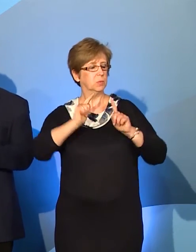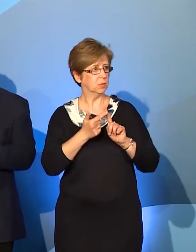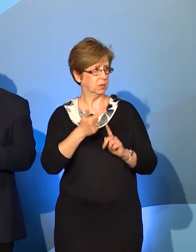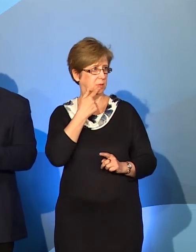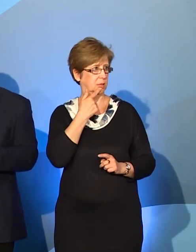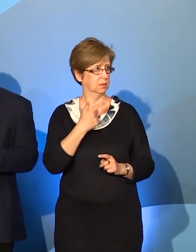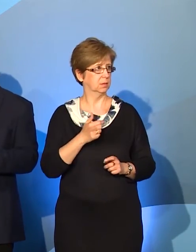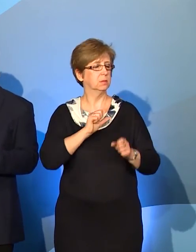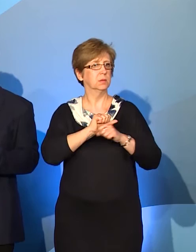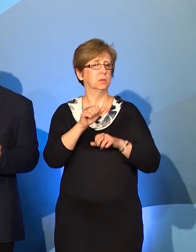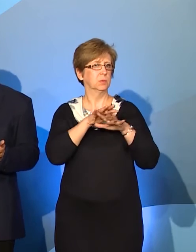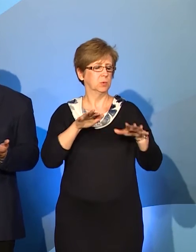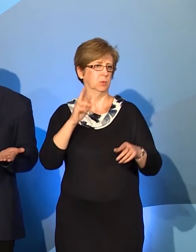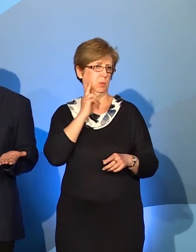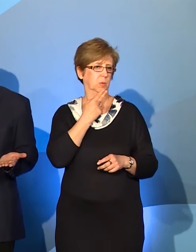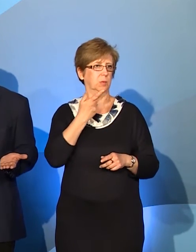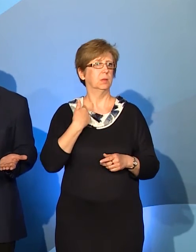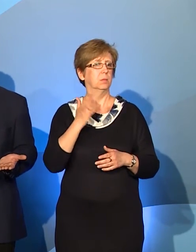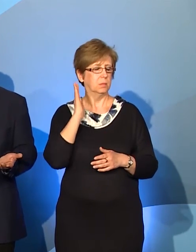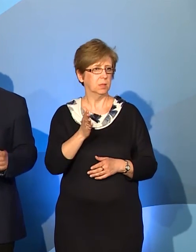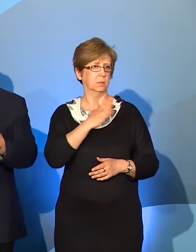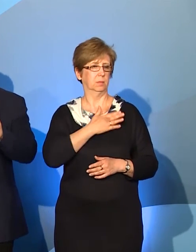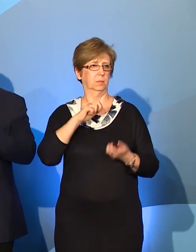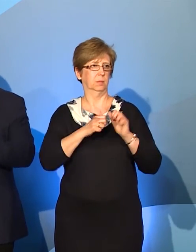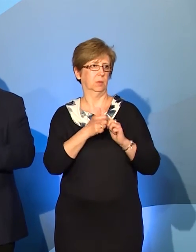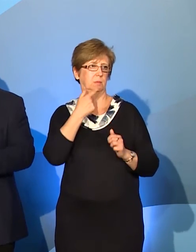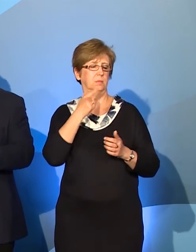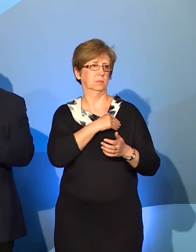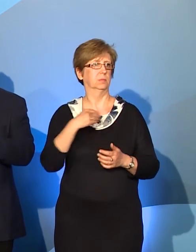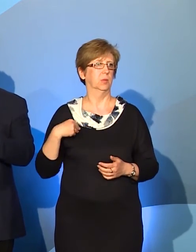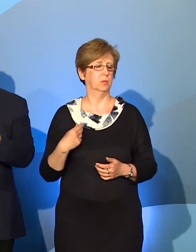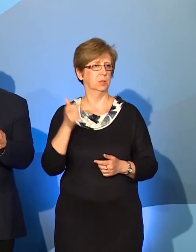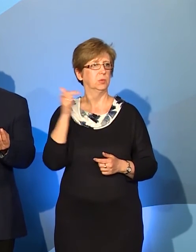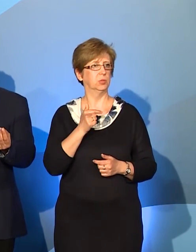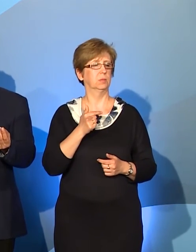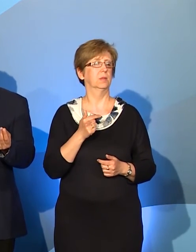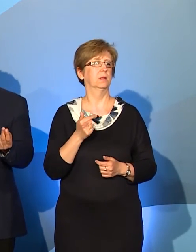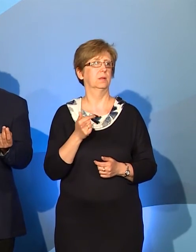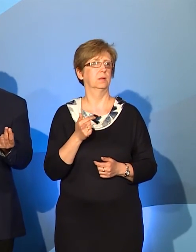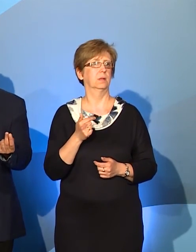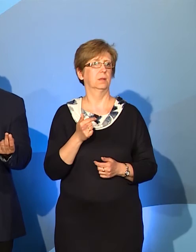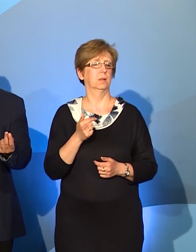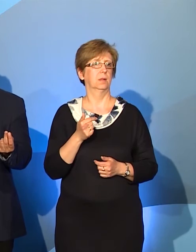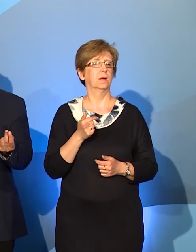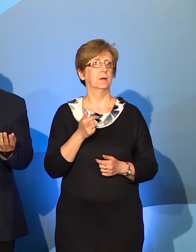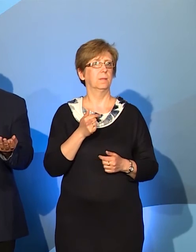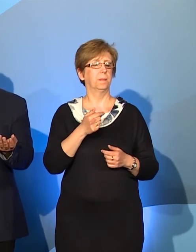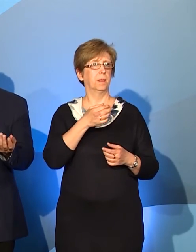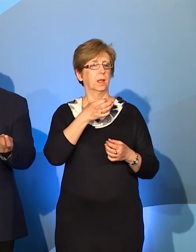którzy z polszczyzną będą mieć kłopoty, takie jak obcokrajowcy. I żeby odpowiedzieć na pytania o te inne elementy kultury głuchych,